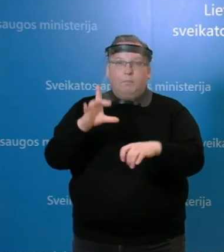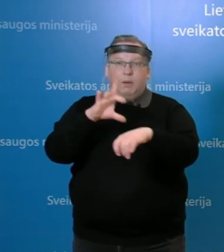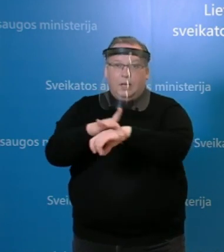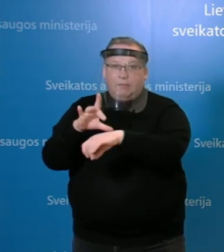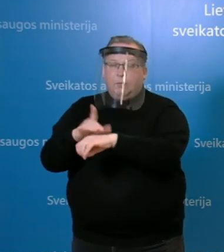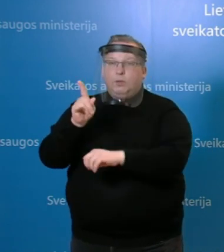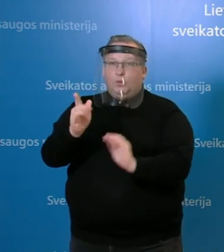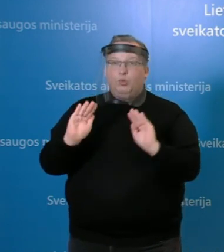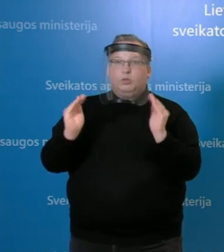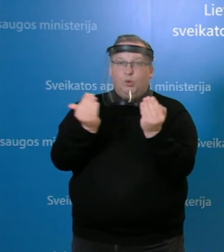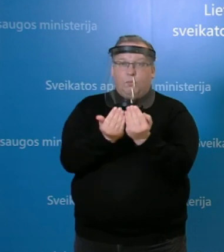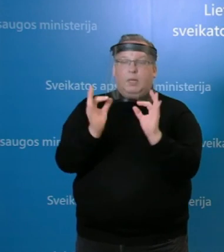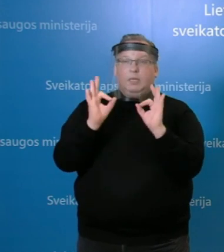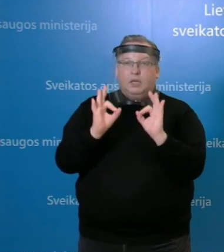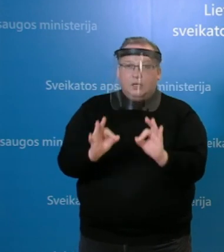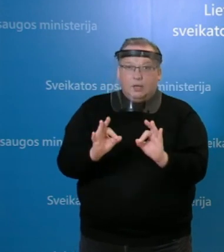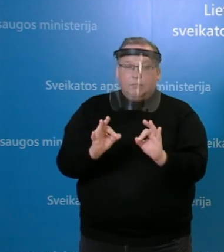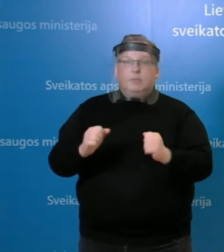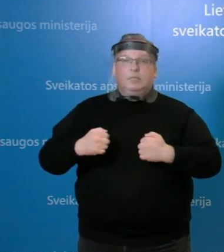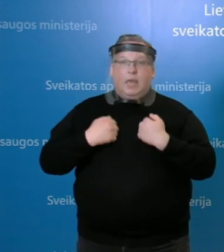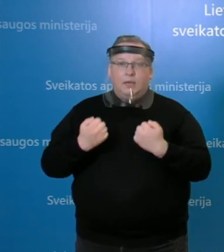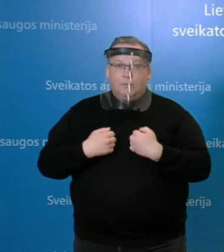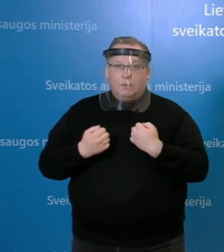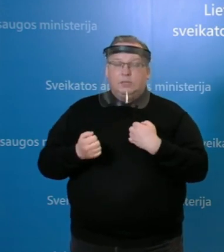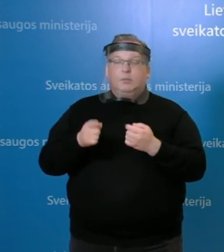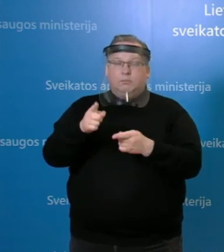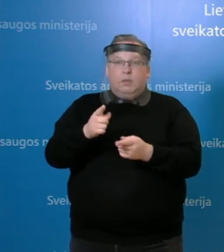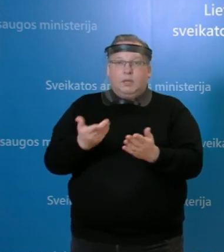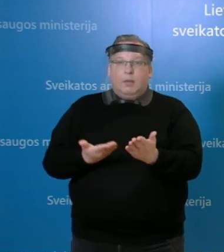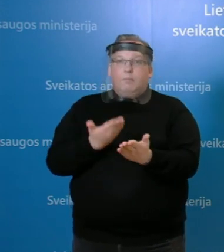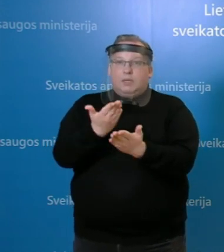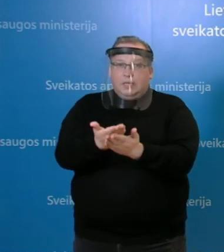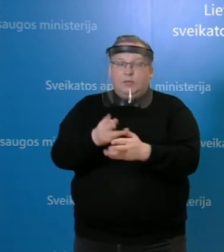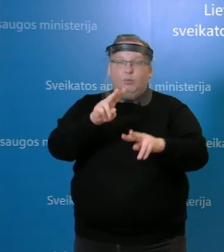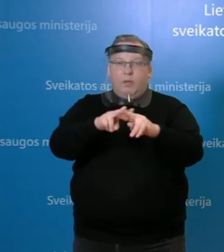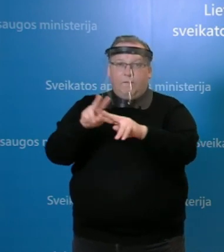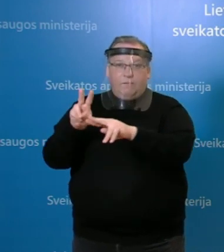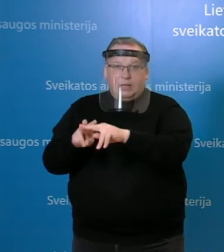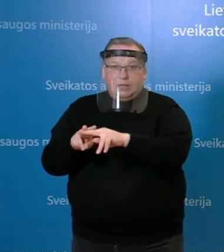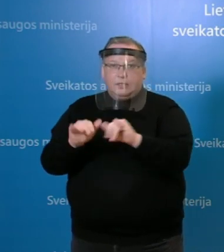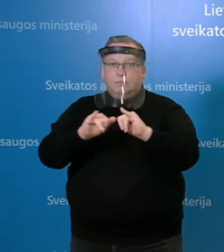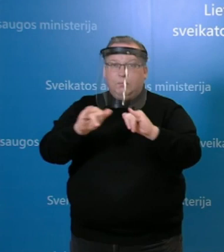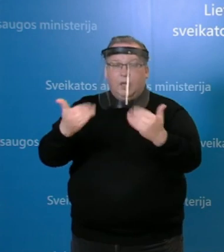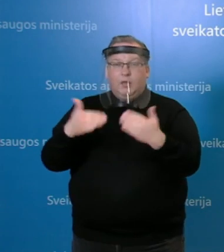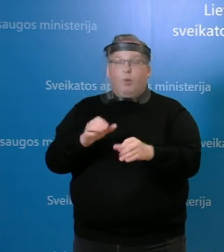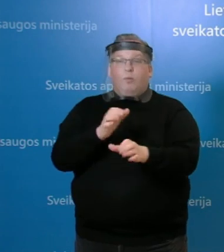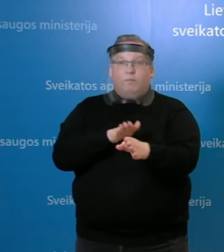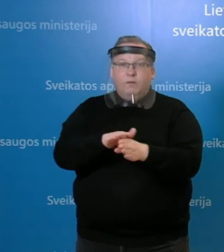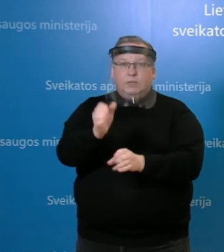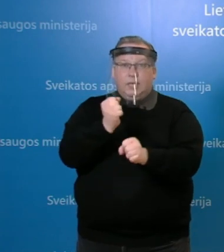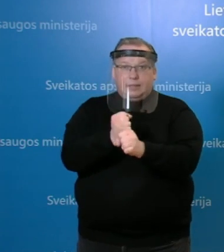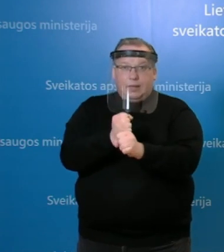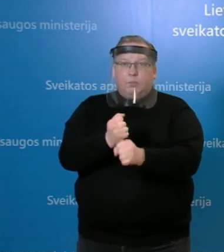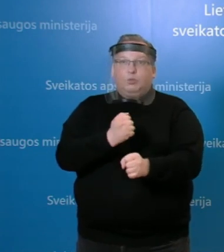izolėjimas ir tų priemonių tikrai yra įmamas ir pristatau židinius. Tai reiškia, kad jau vyksta darbas ir yra aiškinami